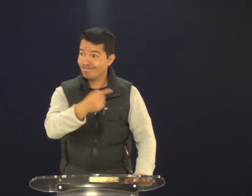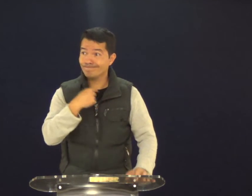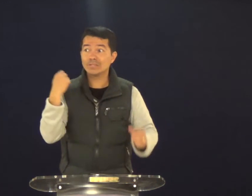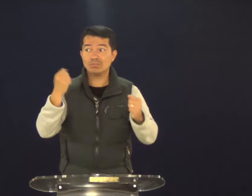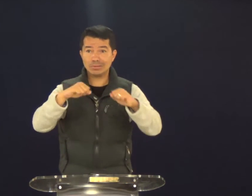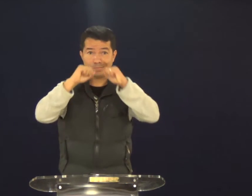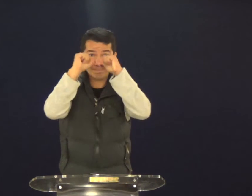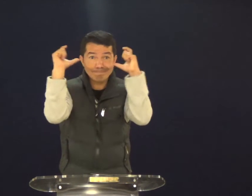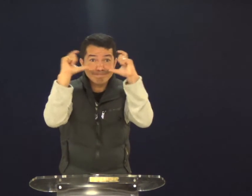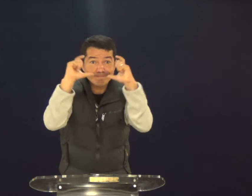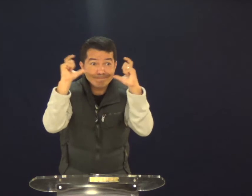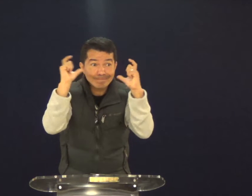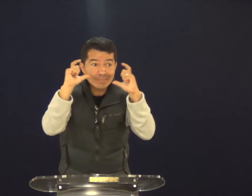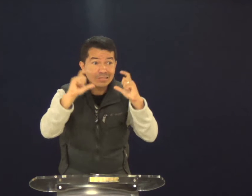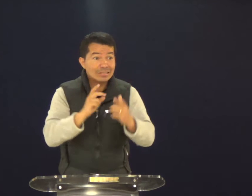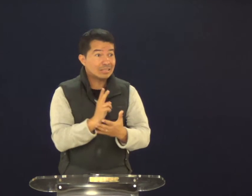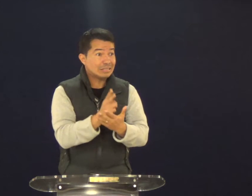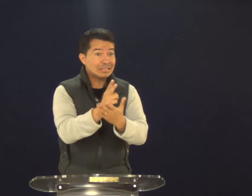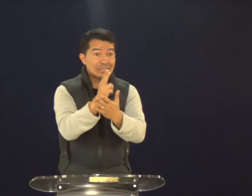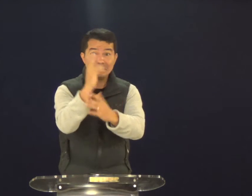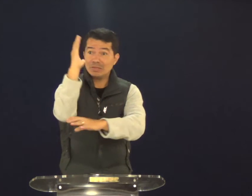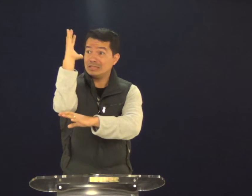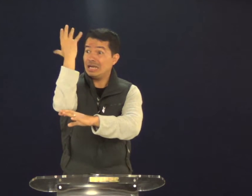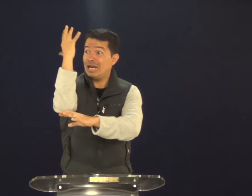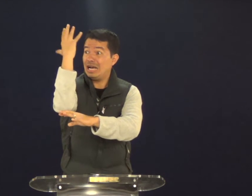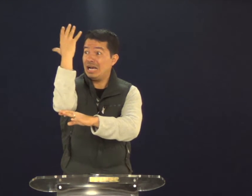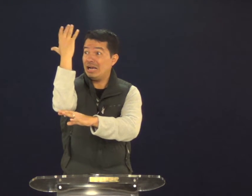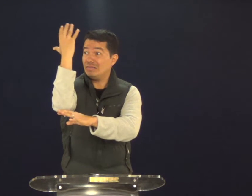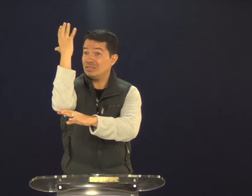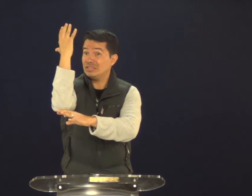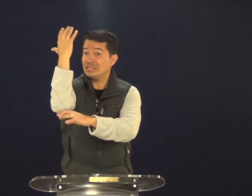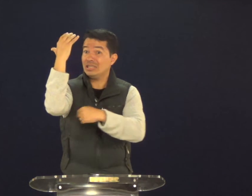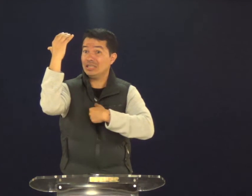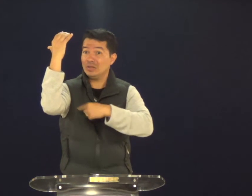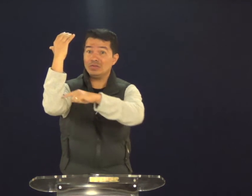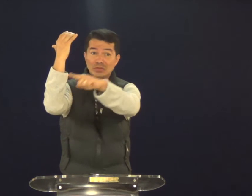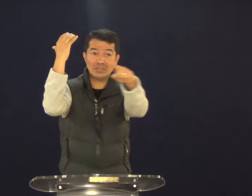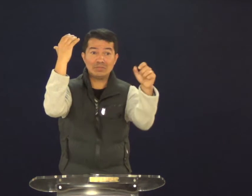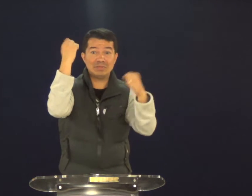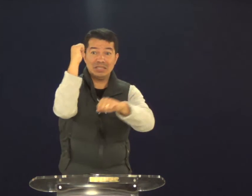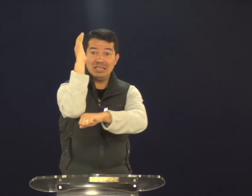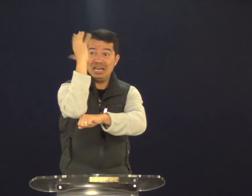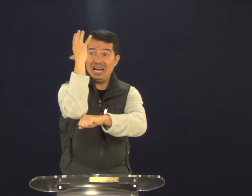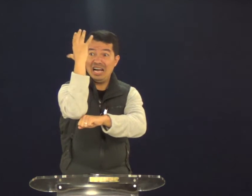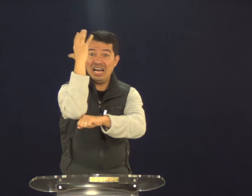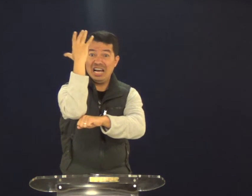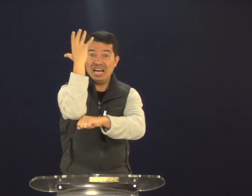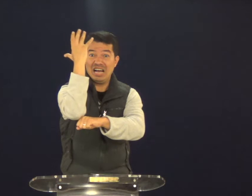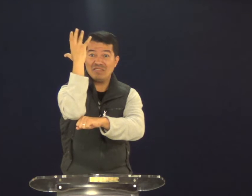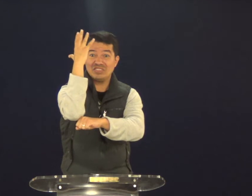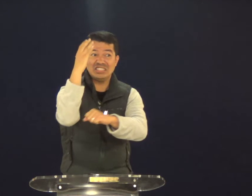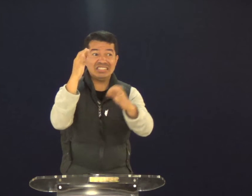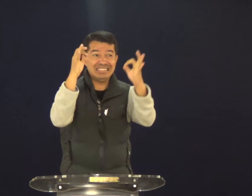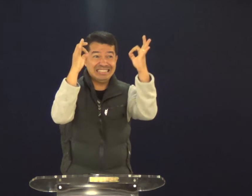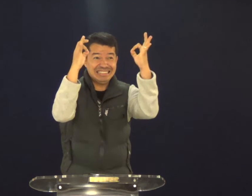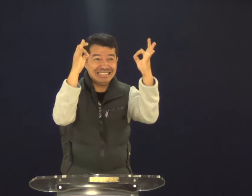Bastante. Nós precisamos estar alertas e mantermos a nossa árvore, nós,